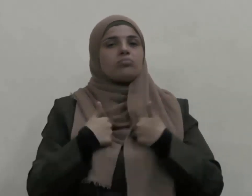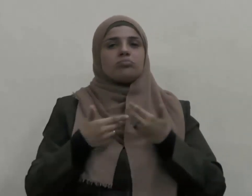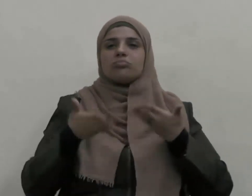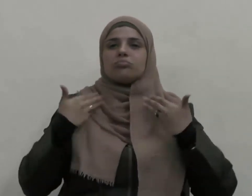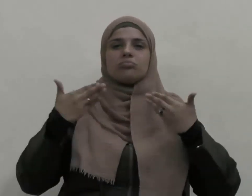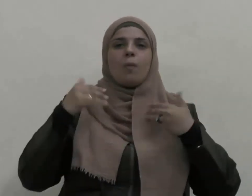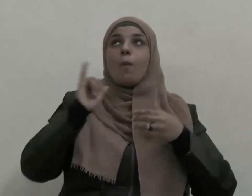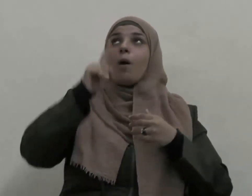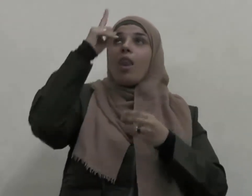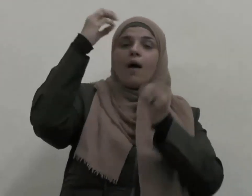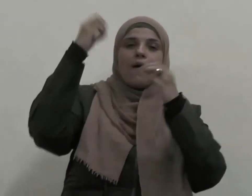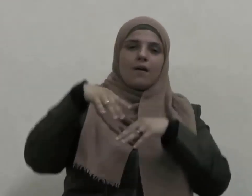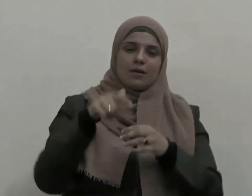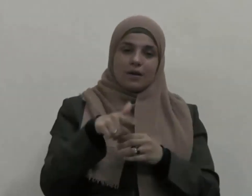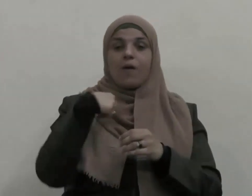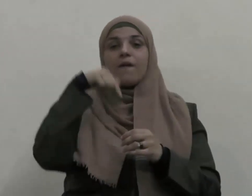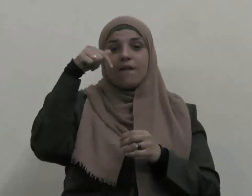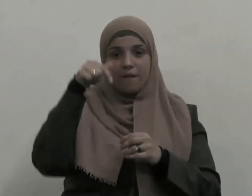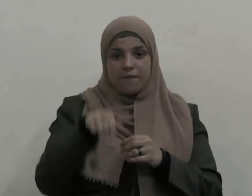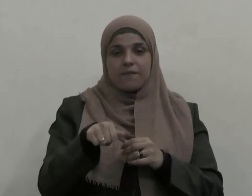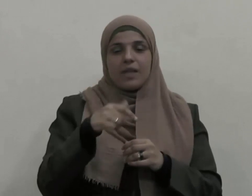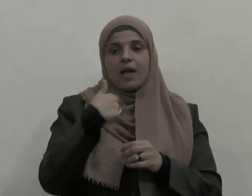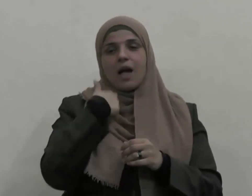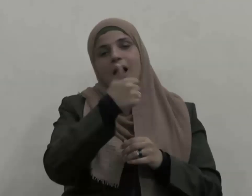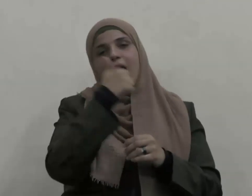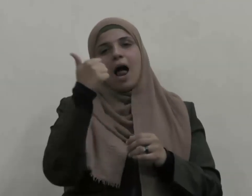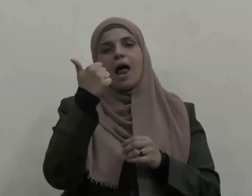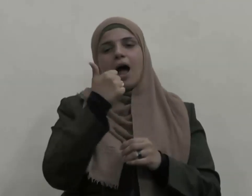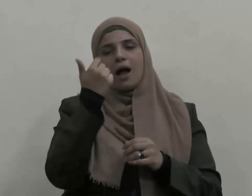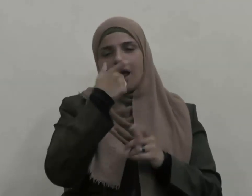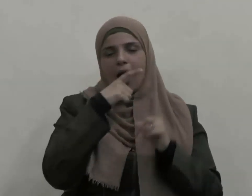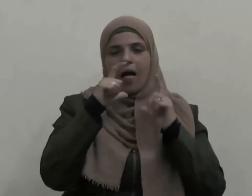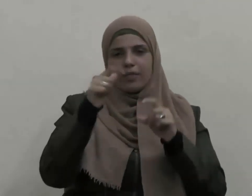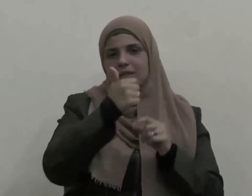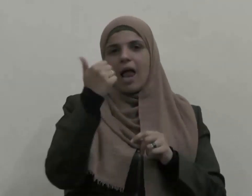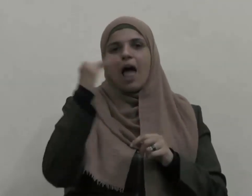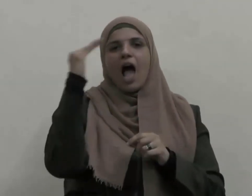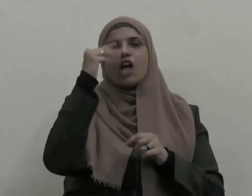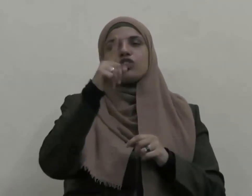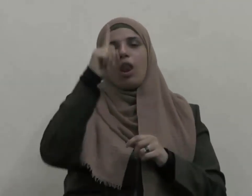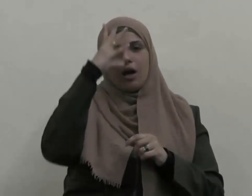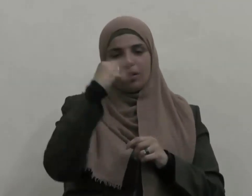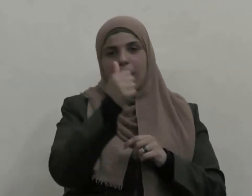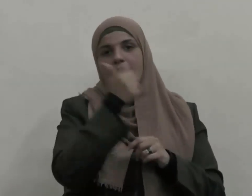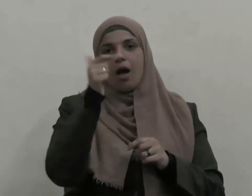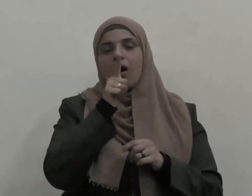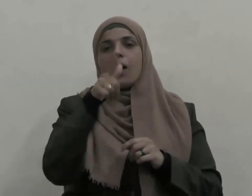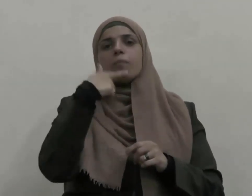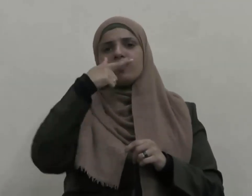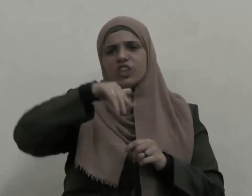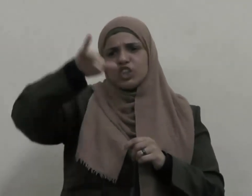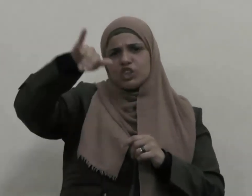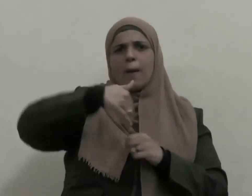الصحيحين عن عائشة رضي الله عنها قالت جاءتني مسكينة تحمل ابنتين لها